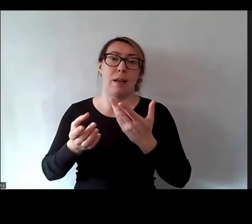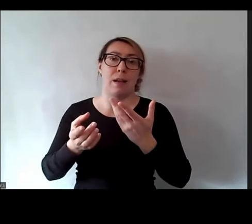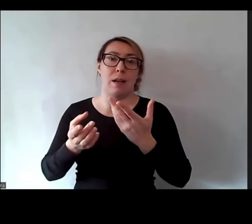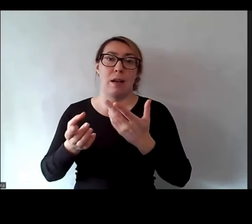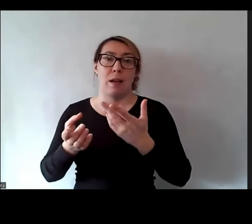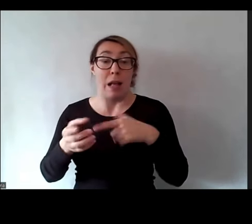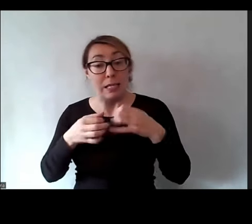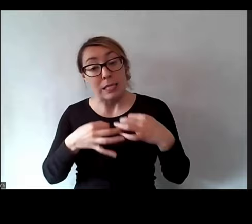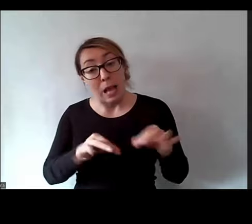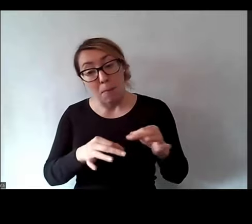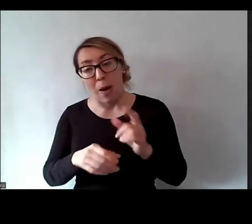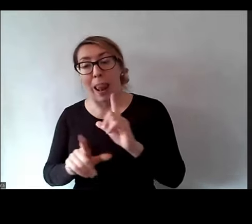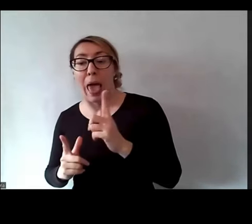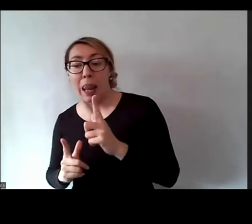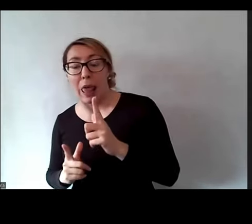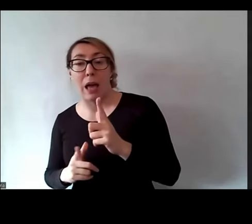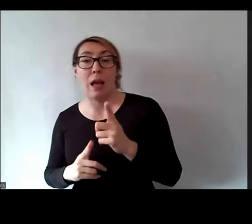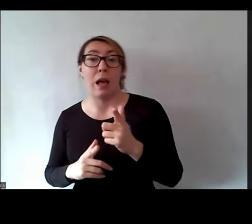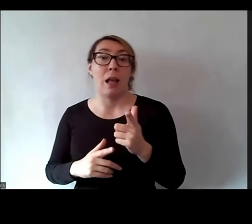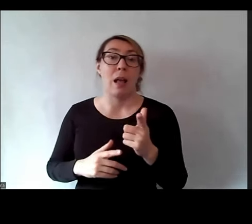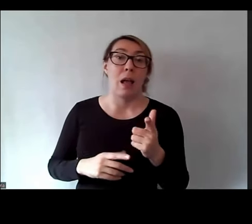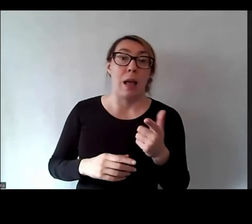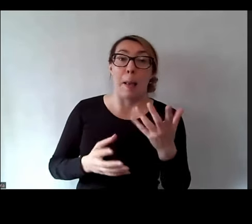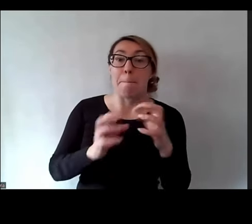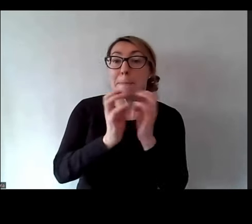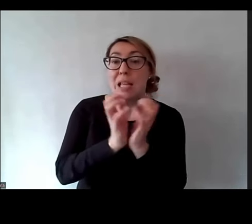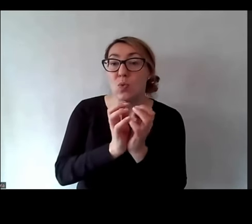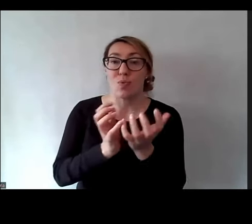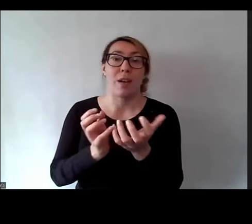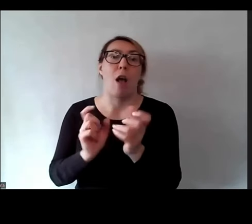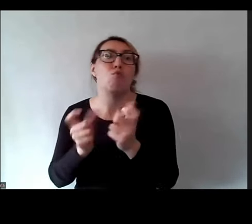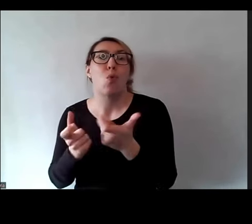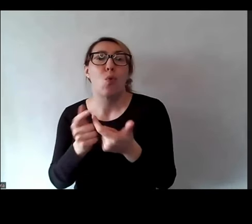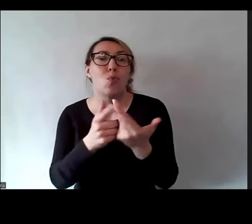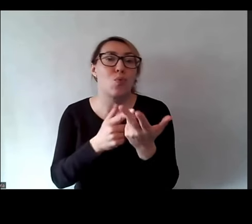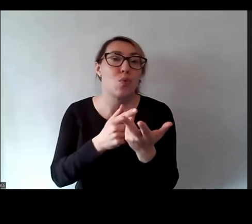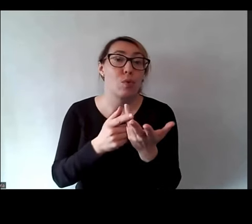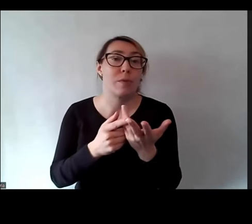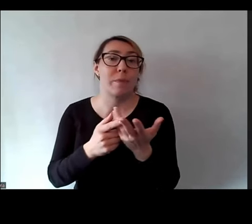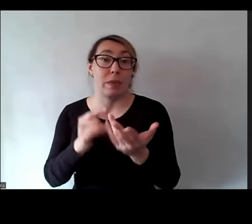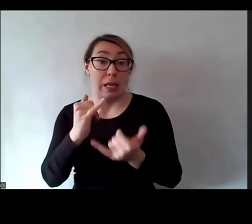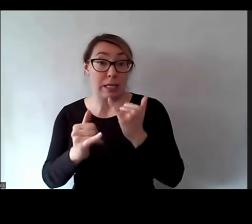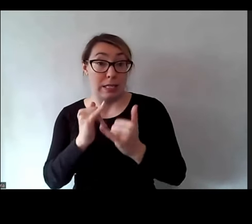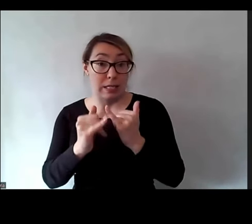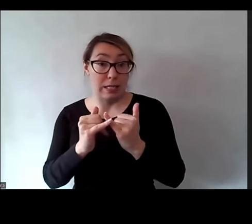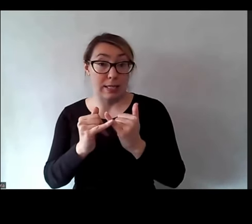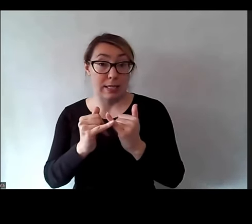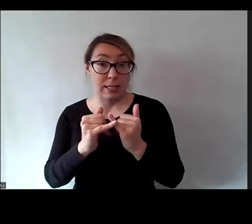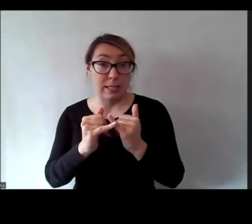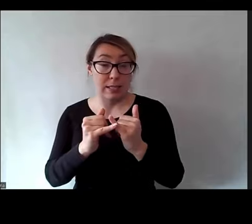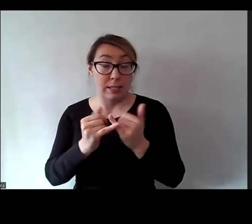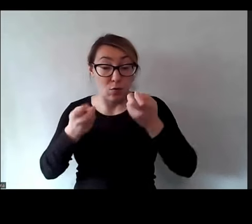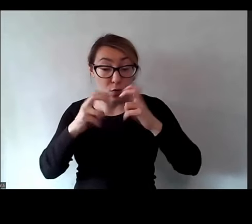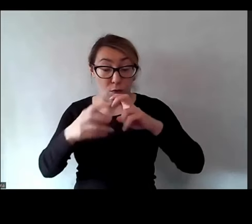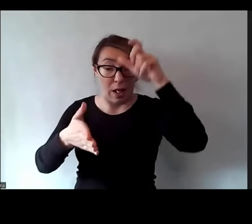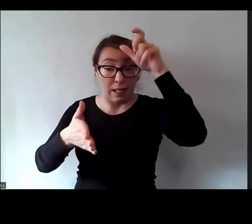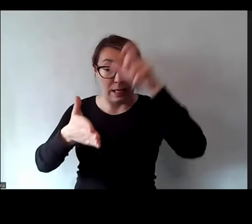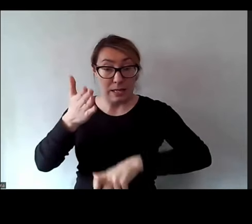się autkiem czy larką, nie? Chcesz piłeczką czy czymś i jeżeli stworzymy taką listę